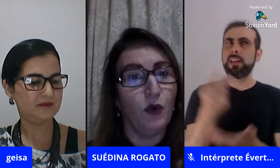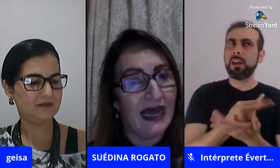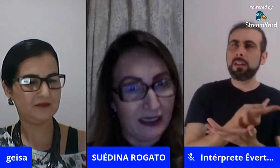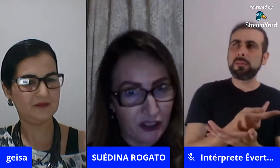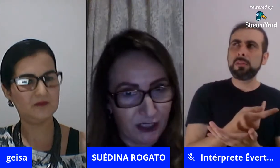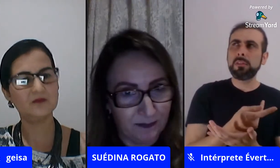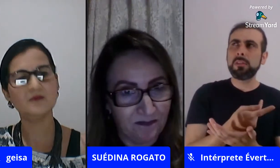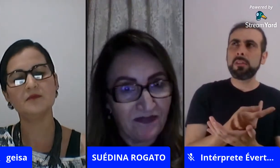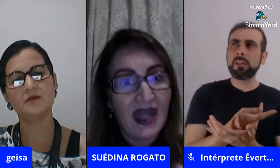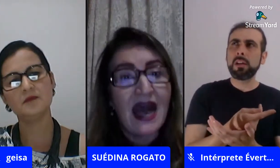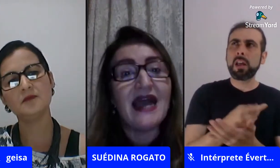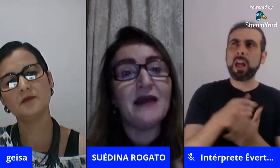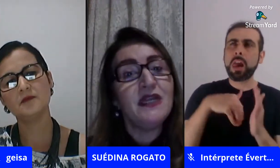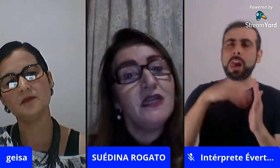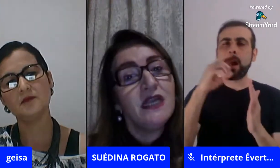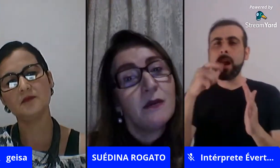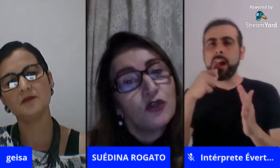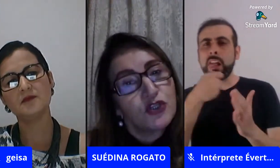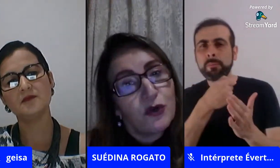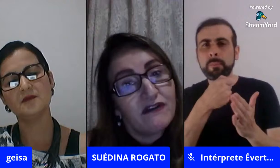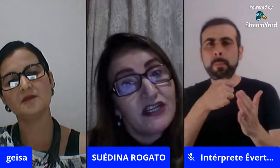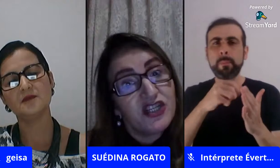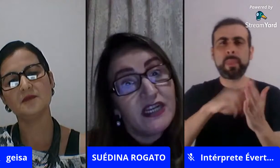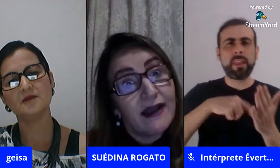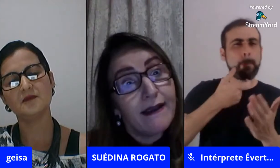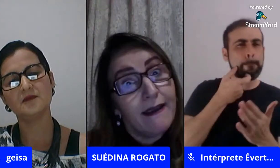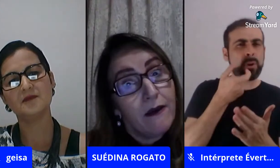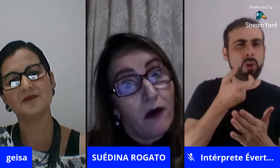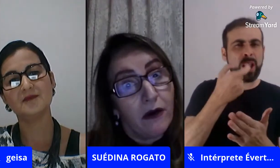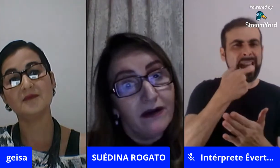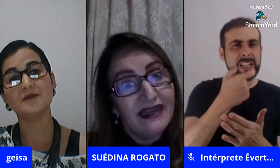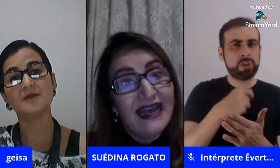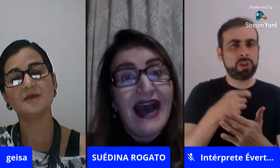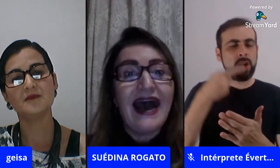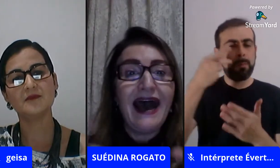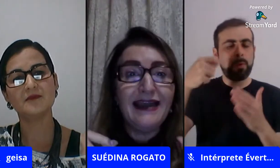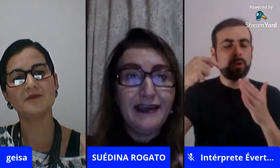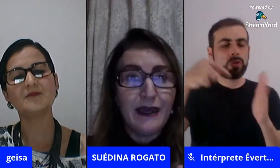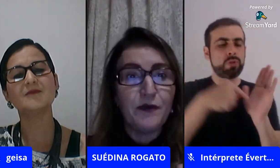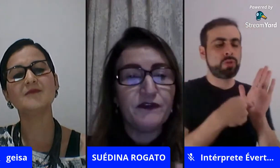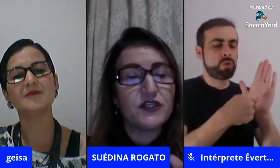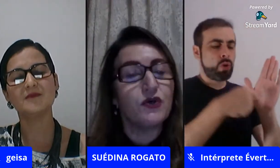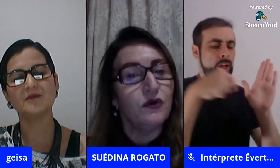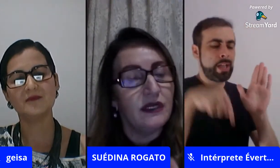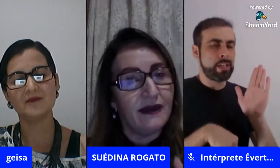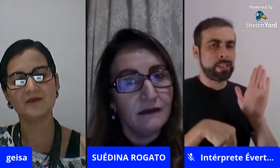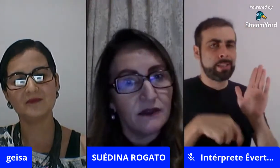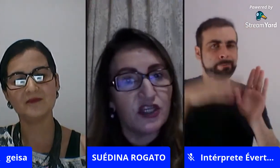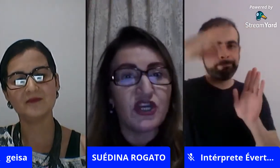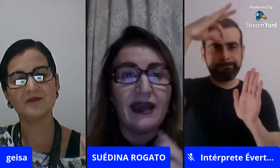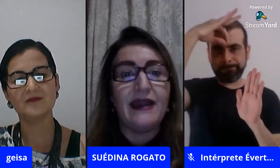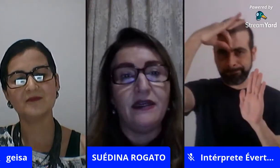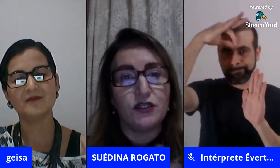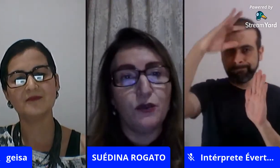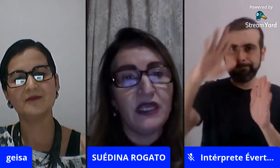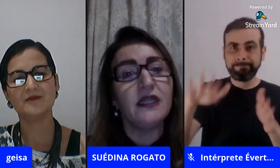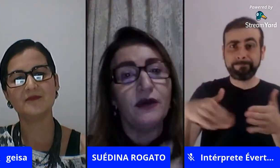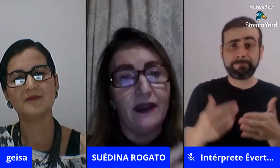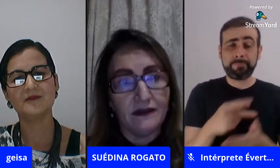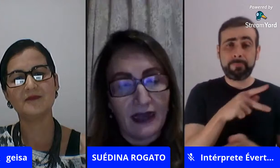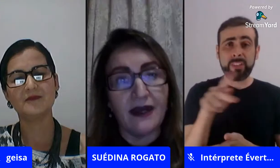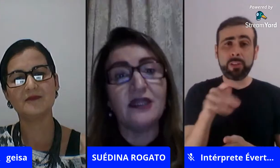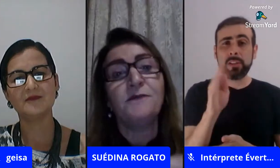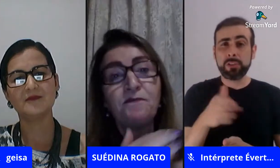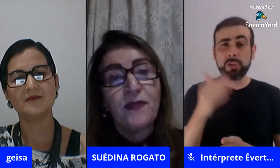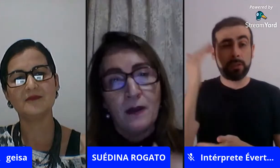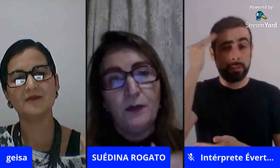assim como assim lamber a sua bolacha aí a menininha mostrou a vagina aqui ó aí a professora que